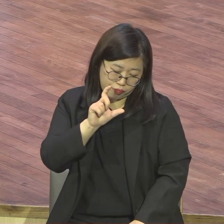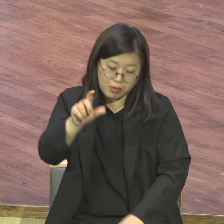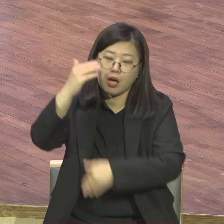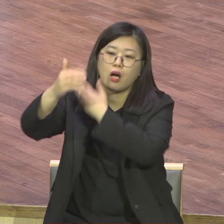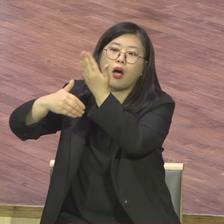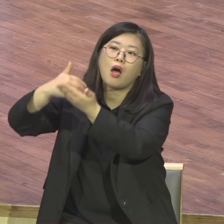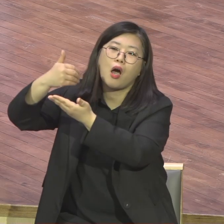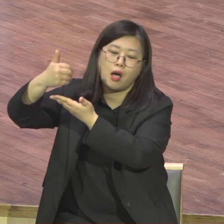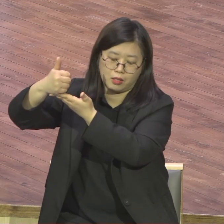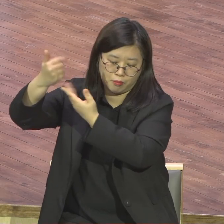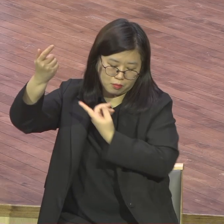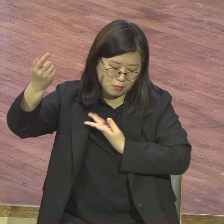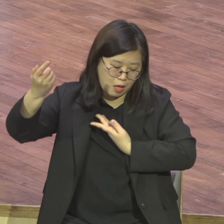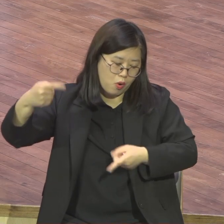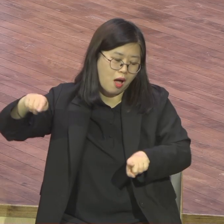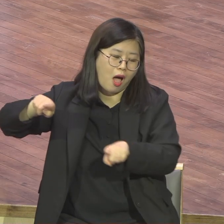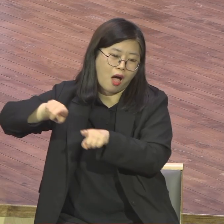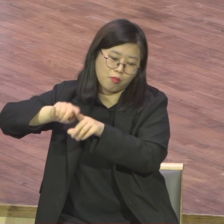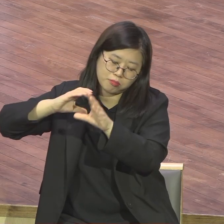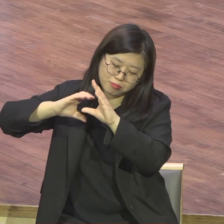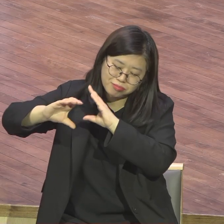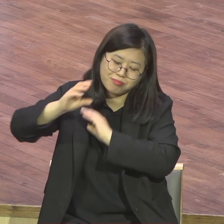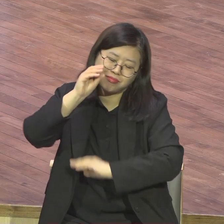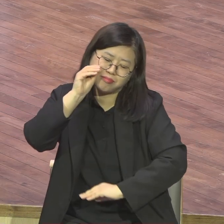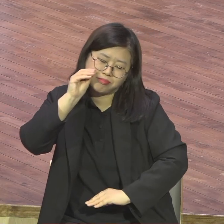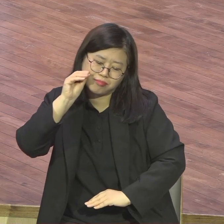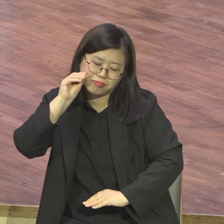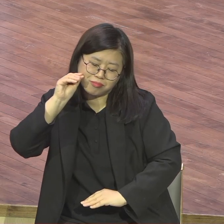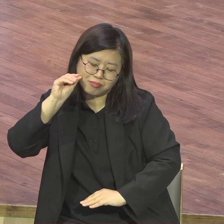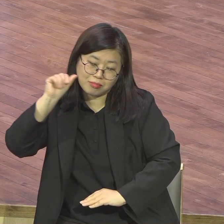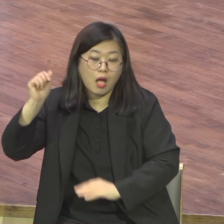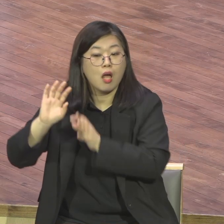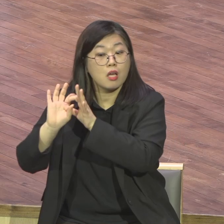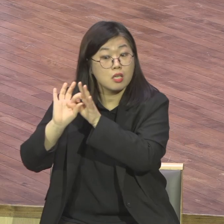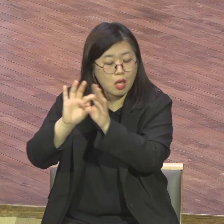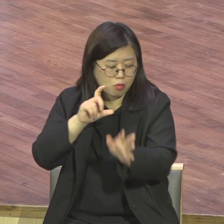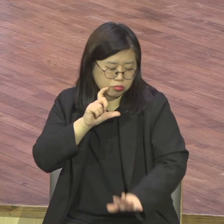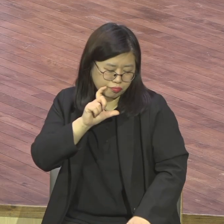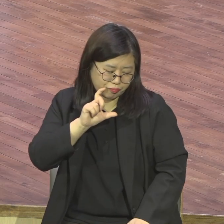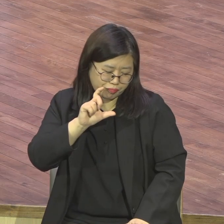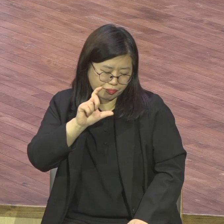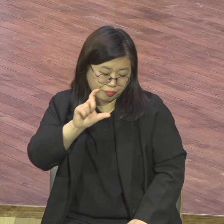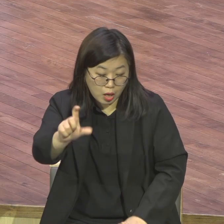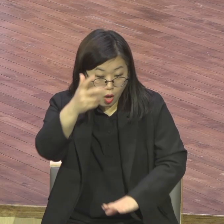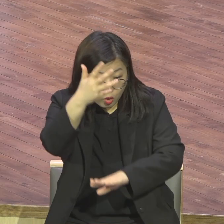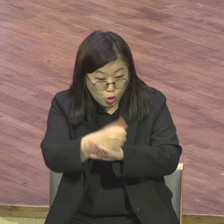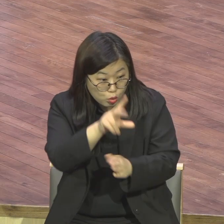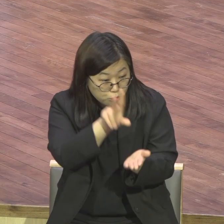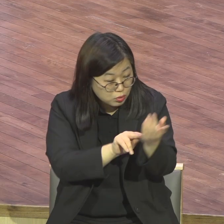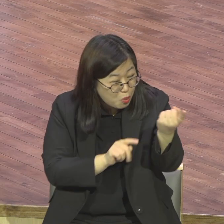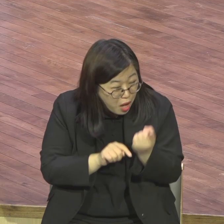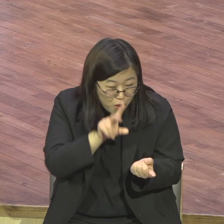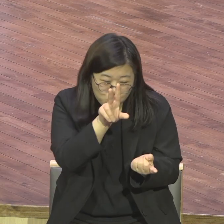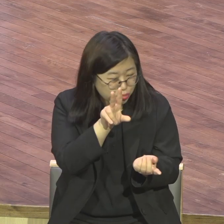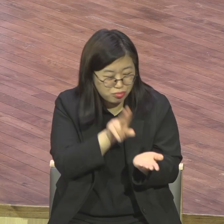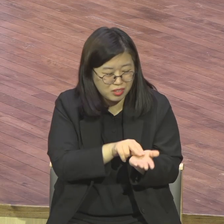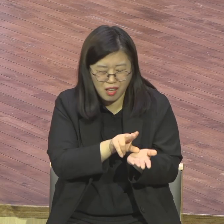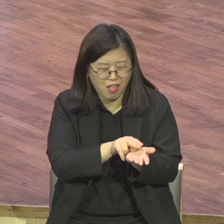이 비밀을 내가 누리게 되면 문제가 문제 아니라니까요. 아멘. 그러니까 늘